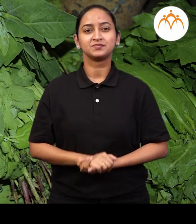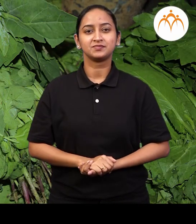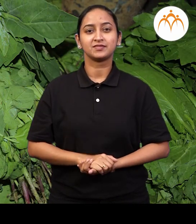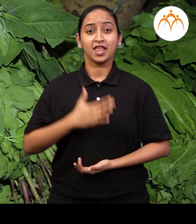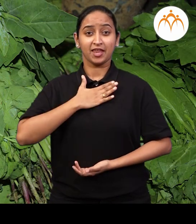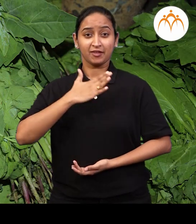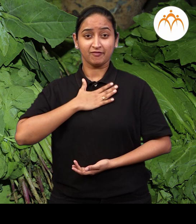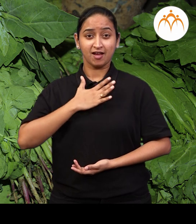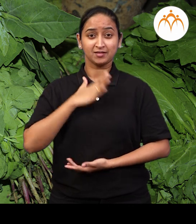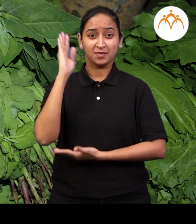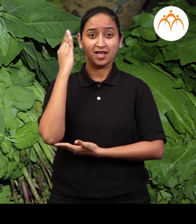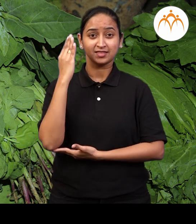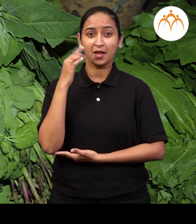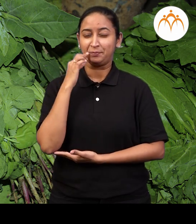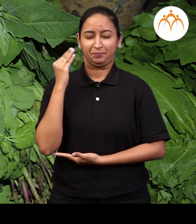चाक्वत